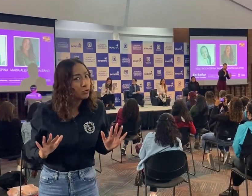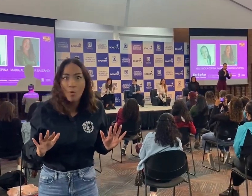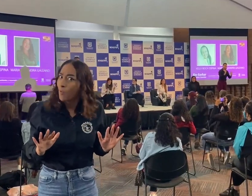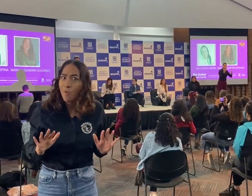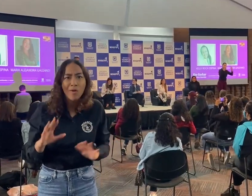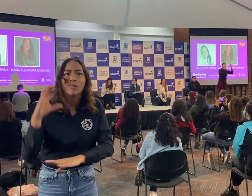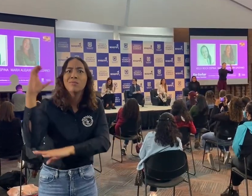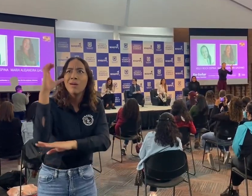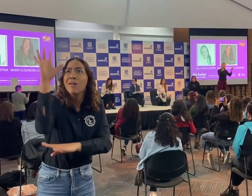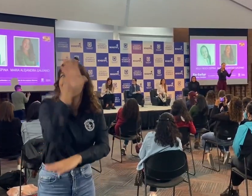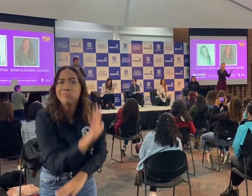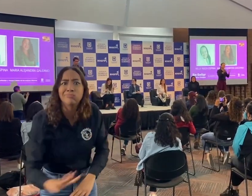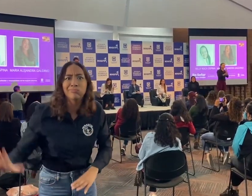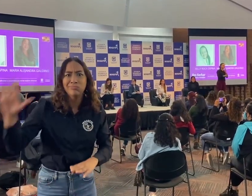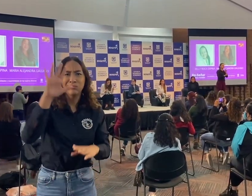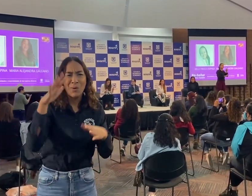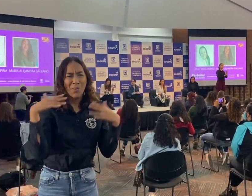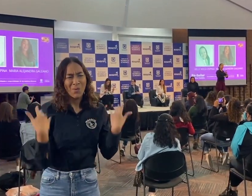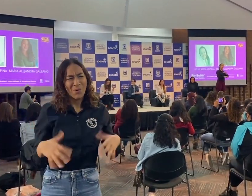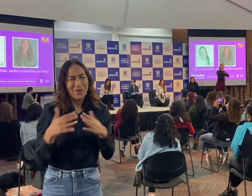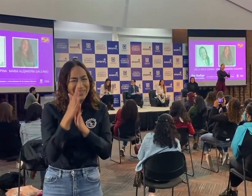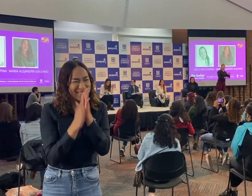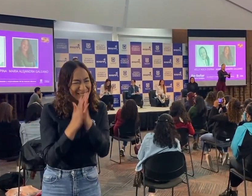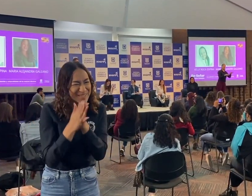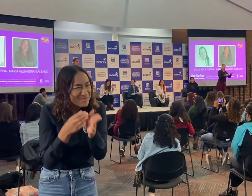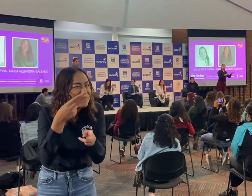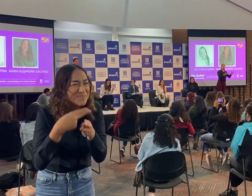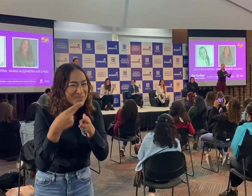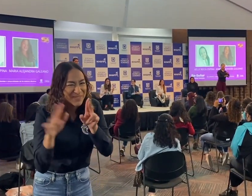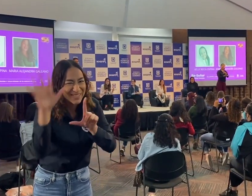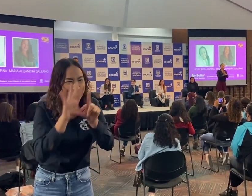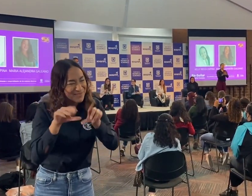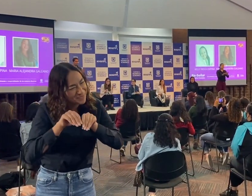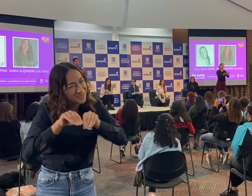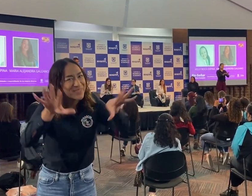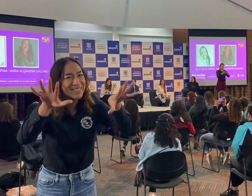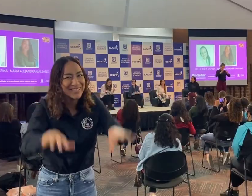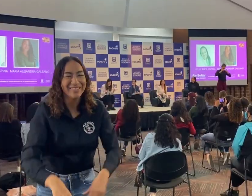distrital, sino a nivel nacional. Les estaremos contando sobre esto más adelante.